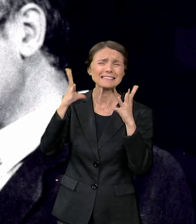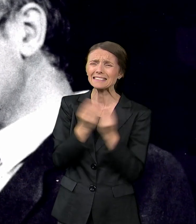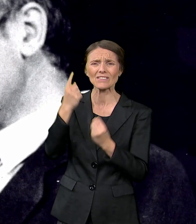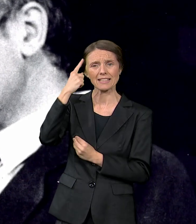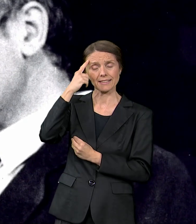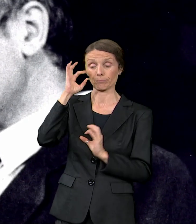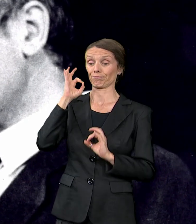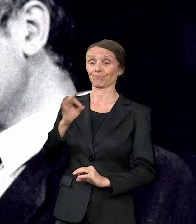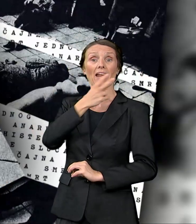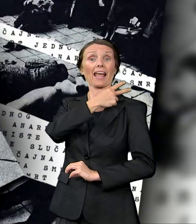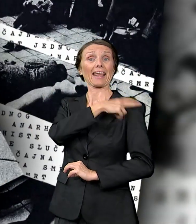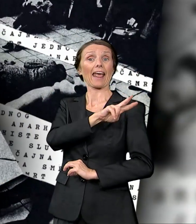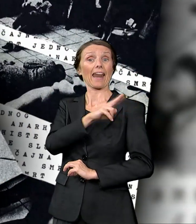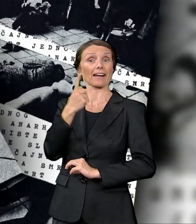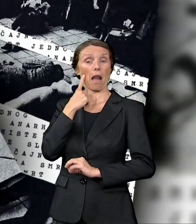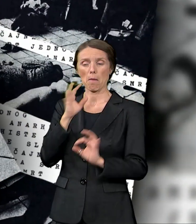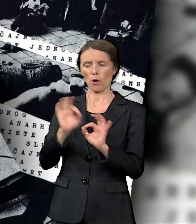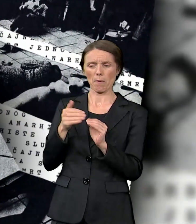oblači, djuza, svoje cukci,